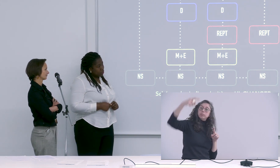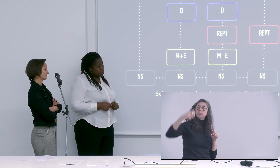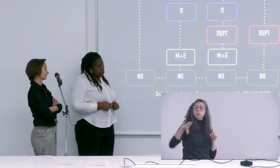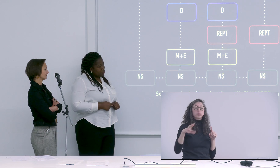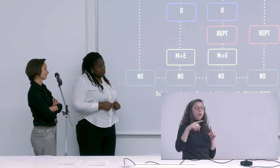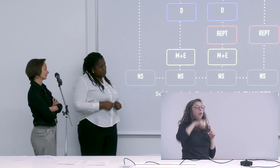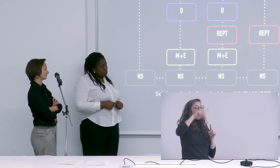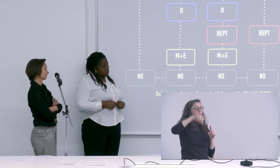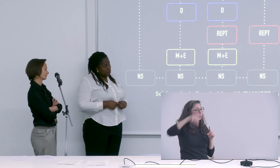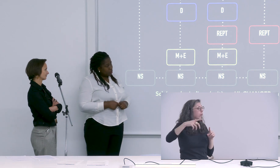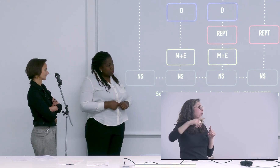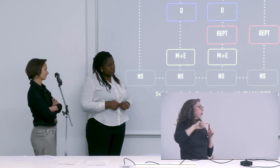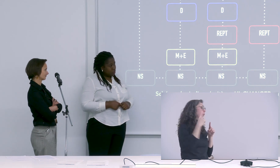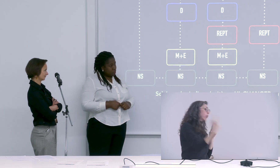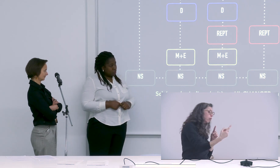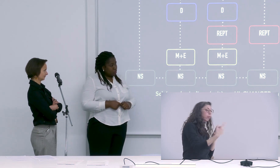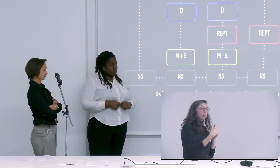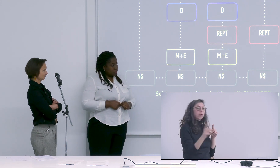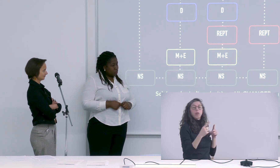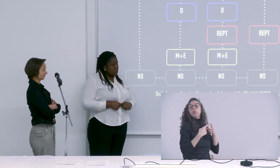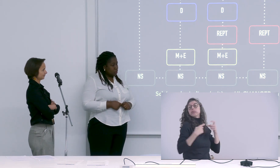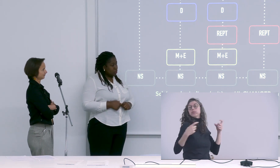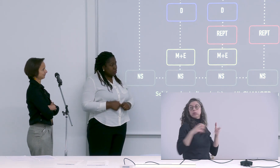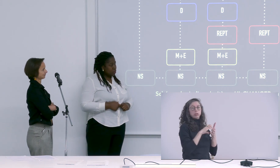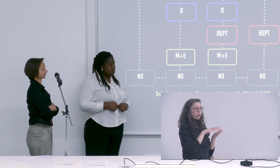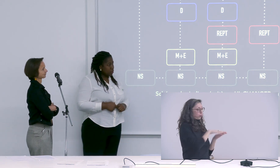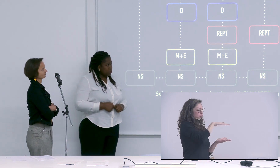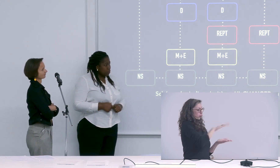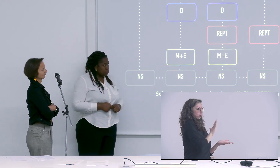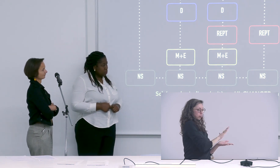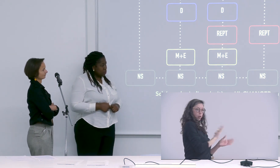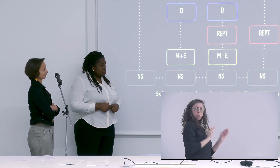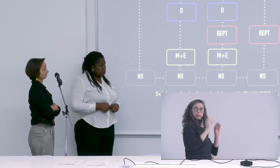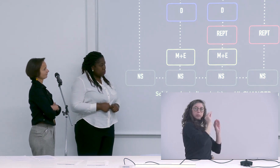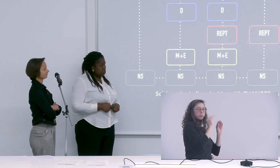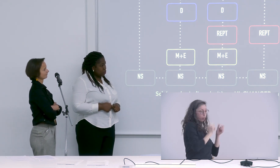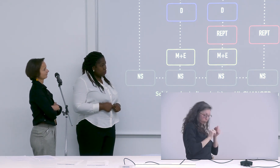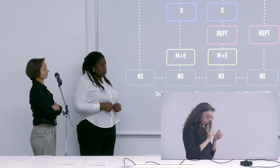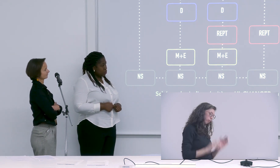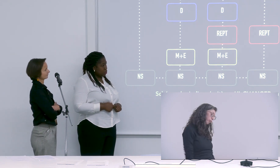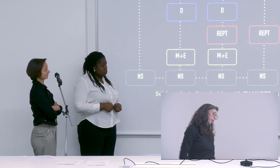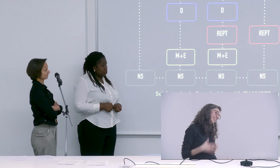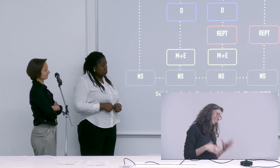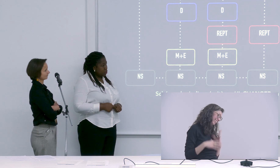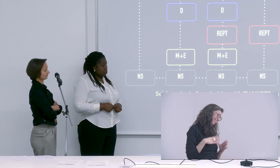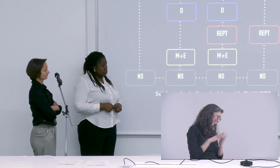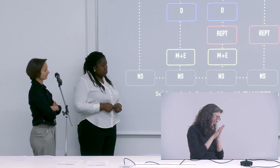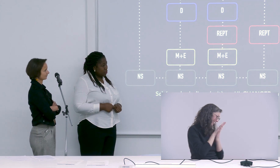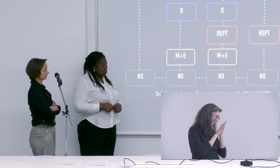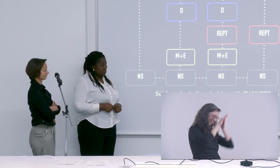différentes des mouvements différents par exemple en spirale en zigzag circulaire d'un côté et de l'autre donc d'avoir un jeu de cartes justement avec